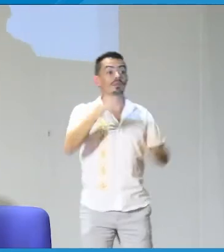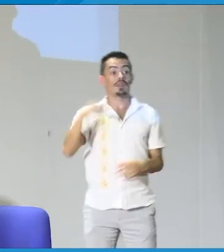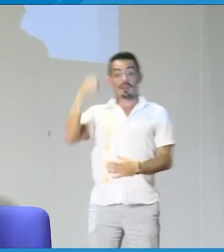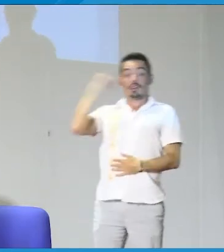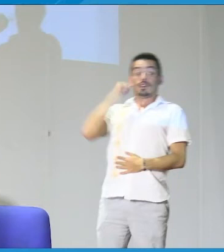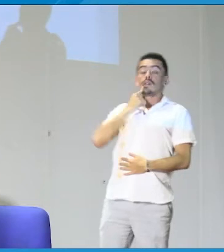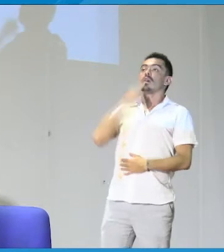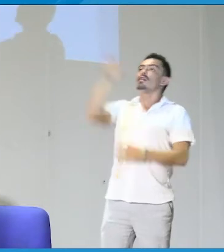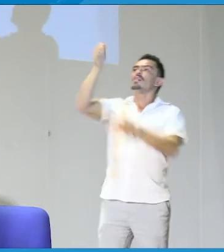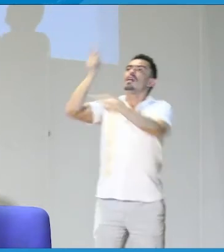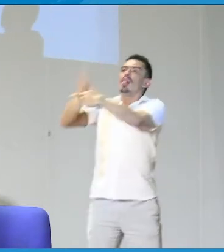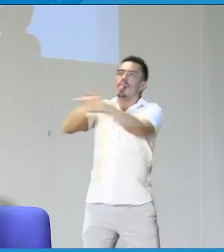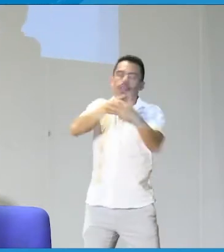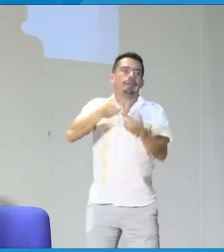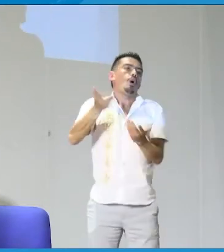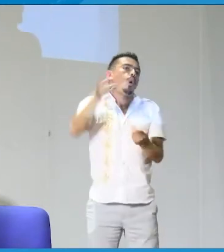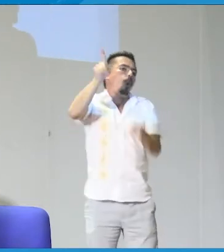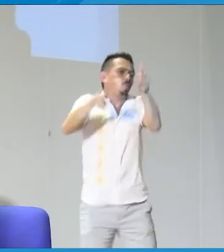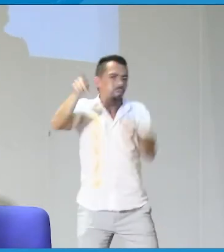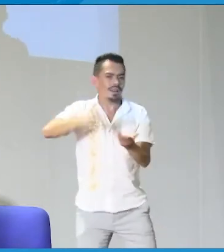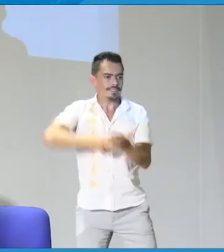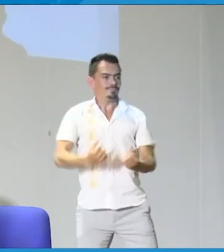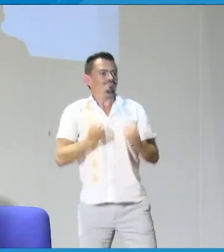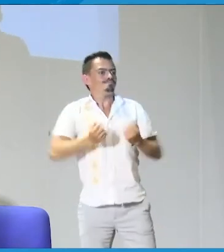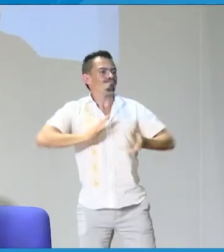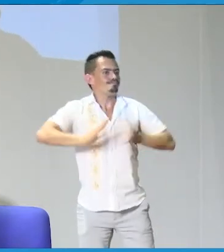tratar de hacer adaptaciones que den sentido para los niños sordos.